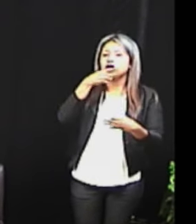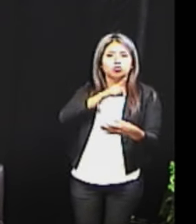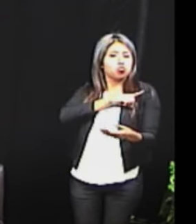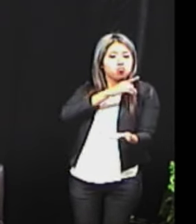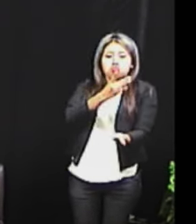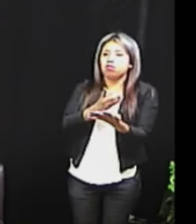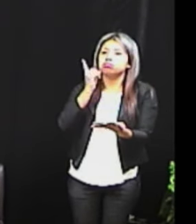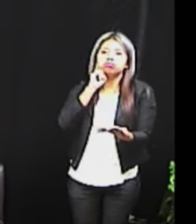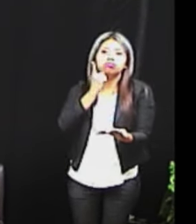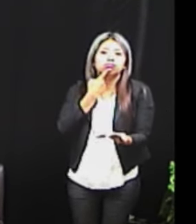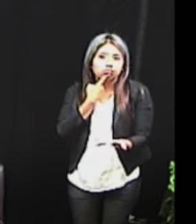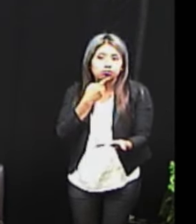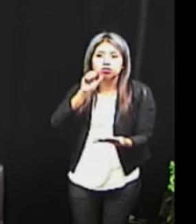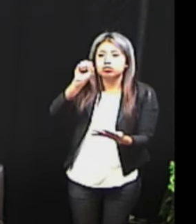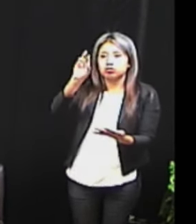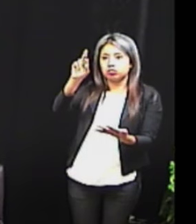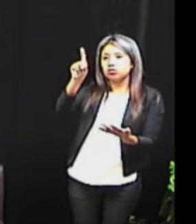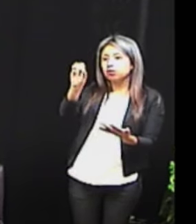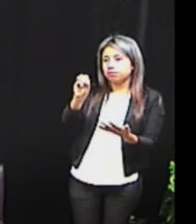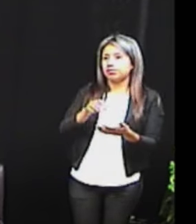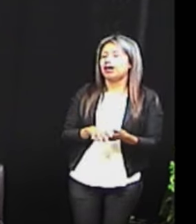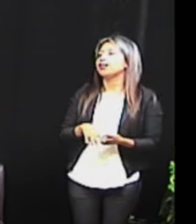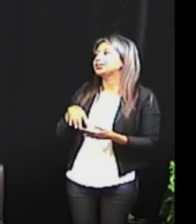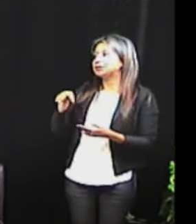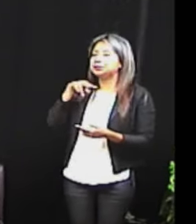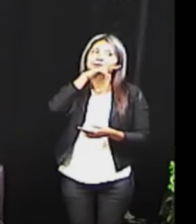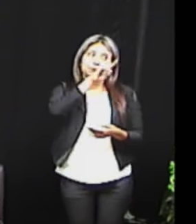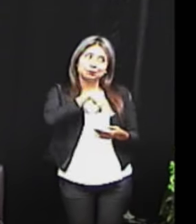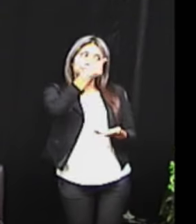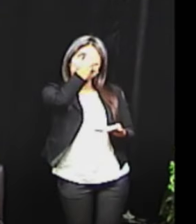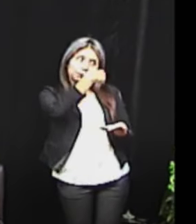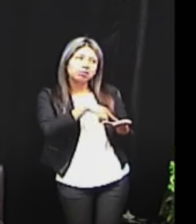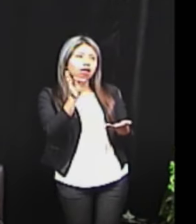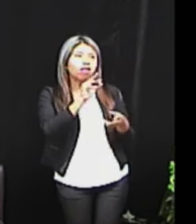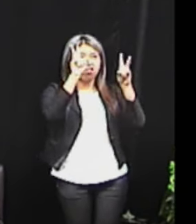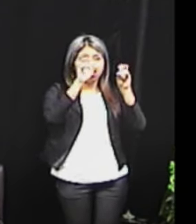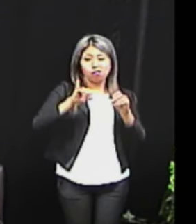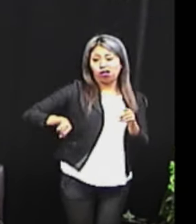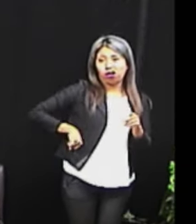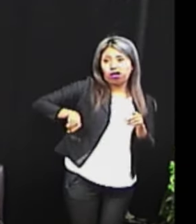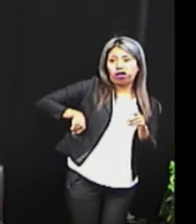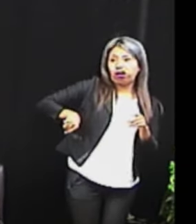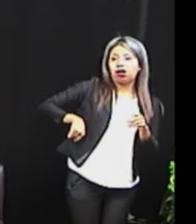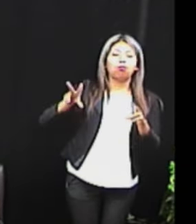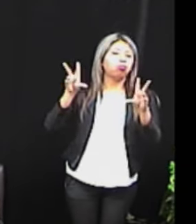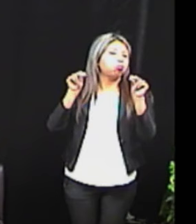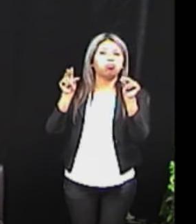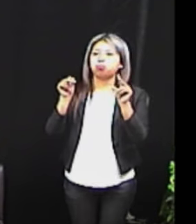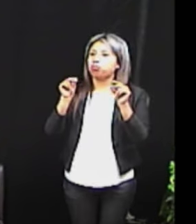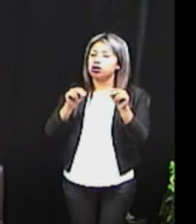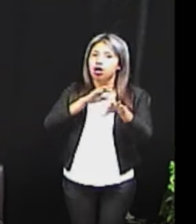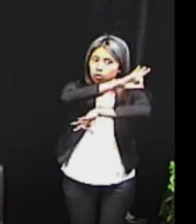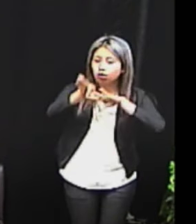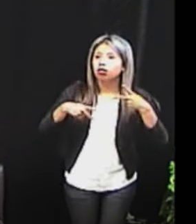sordo. Así es, maestra. Y pueden pensar que no es un tema de tu interés. Pero si consideras que de cada 100